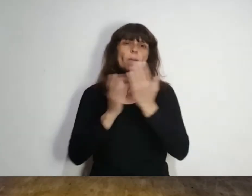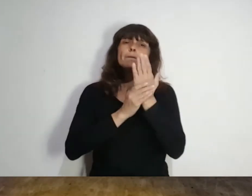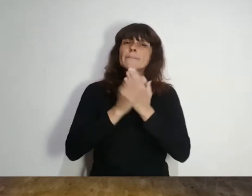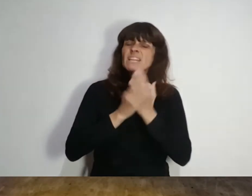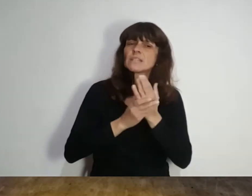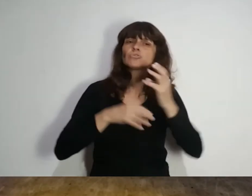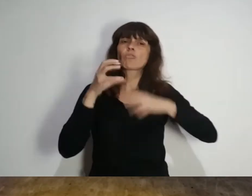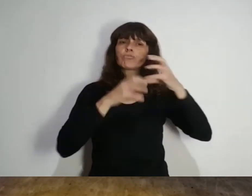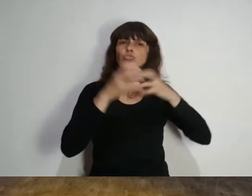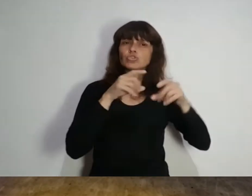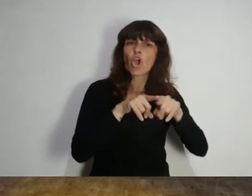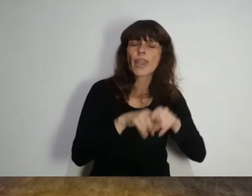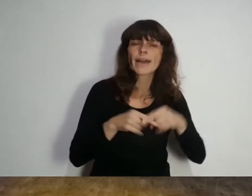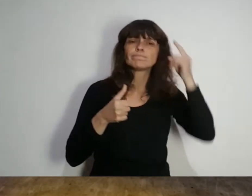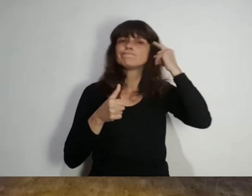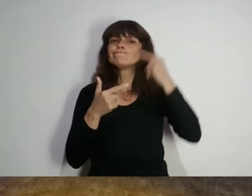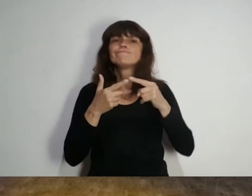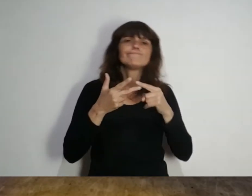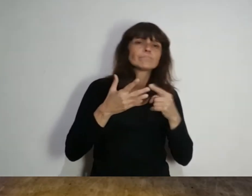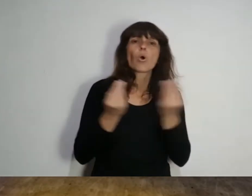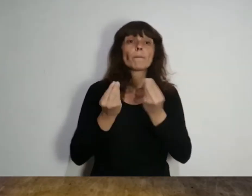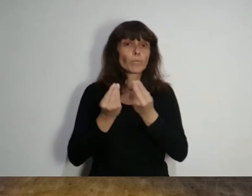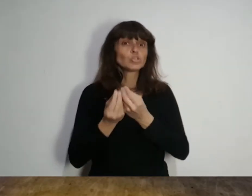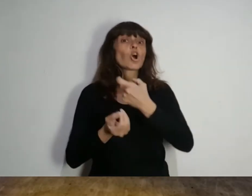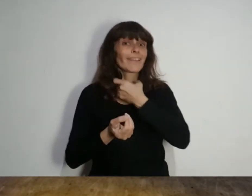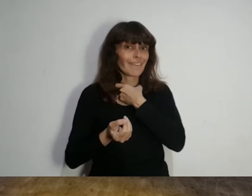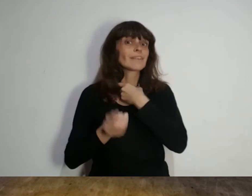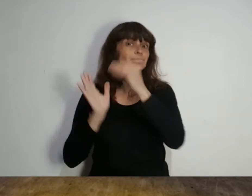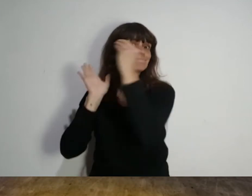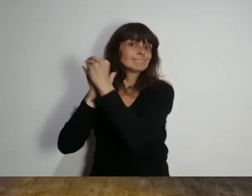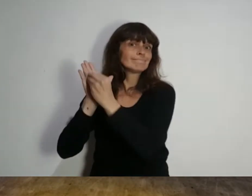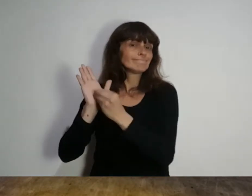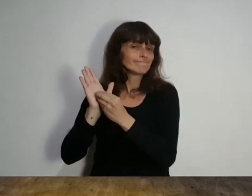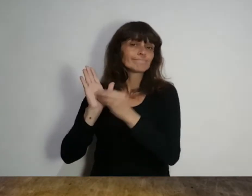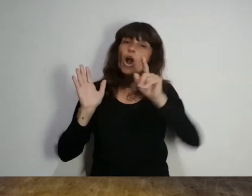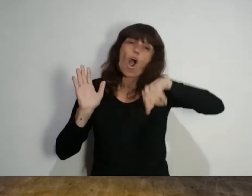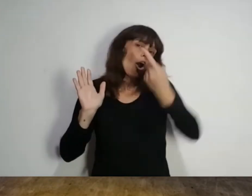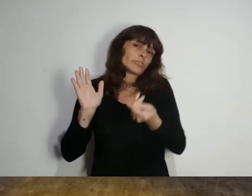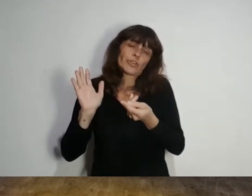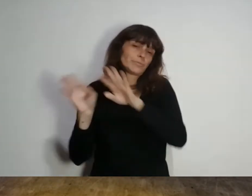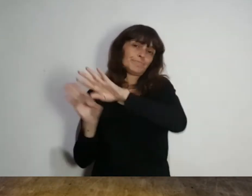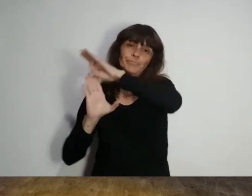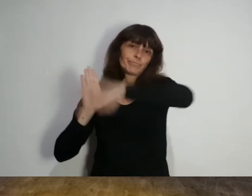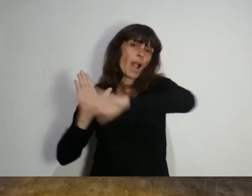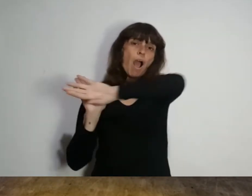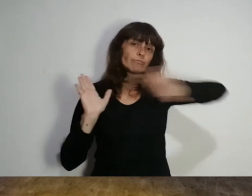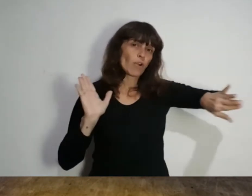Ministros, legisladores actuales y funcionarios. Muchos quieren ser. Muchos se van a quedar